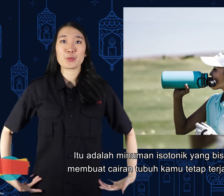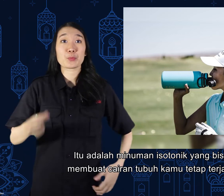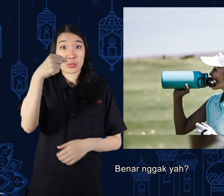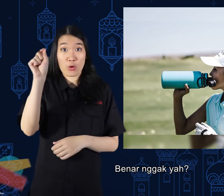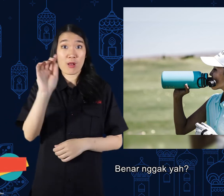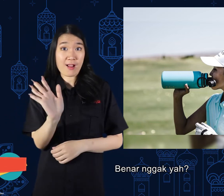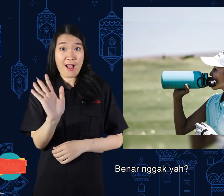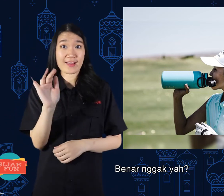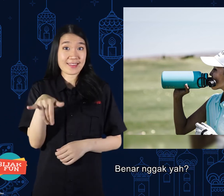Benar gak ya?